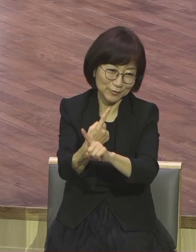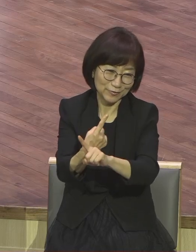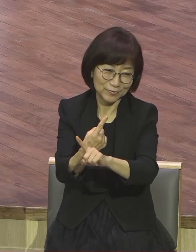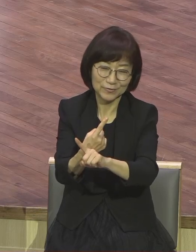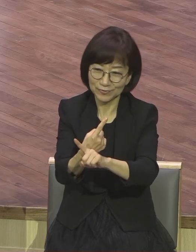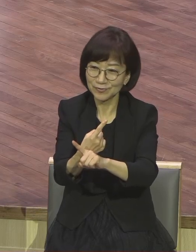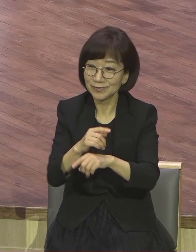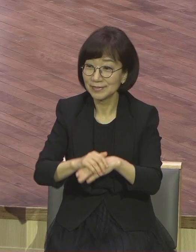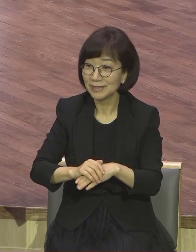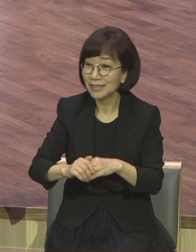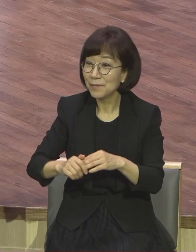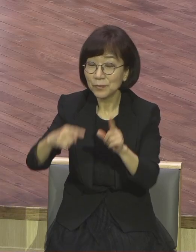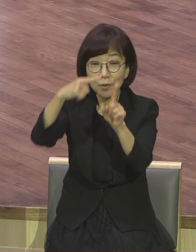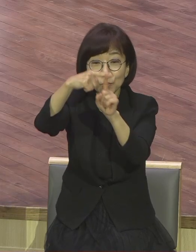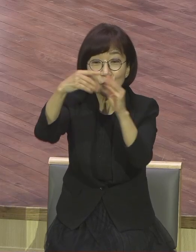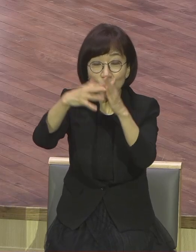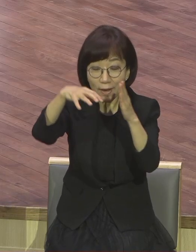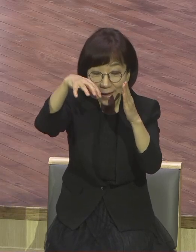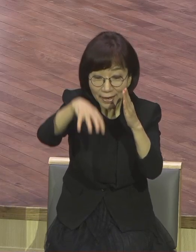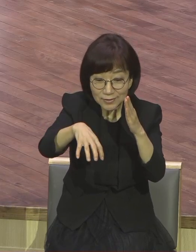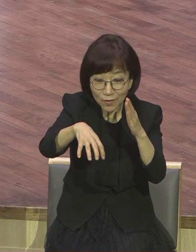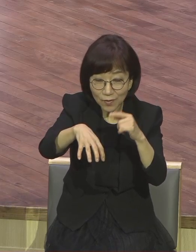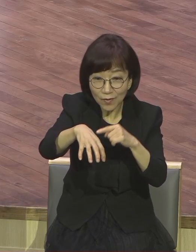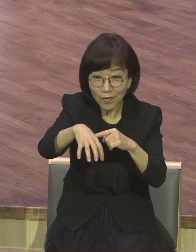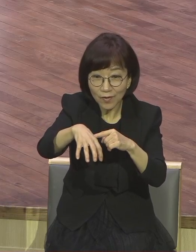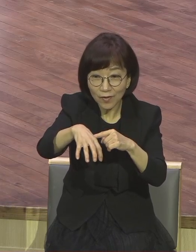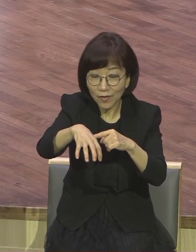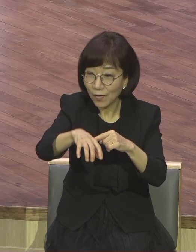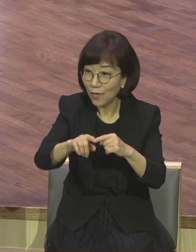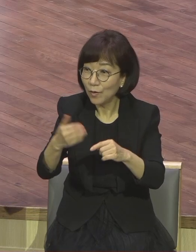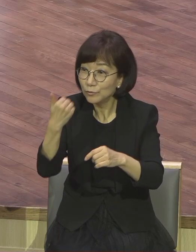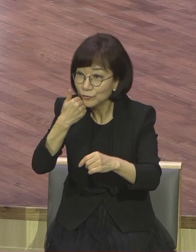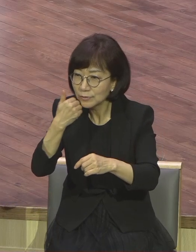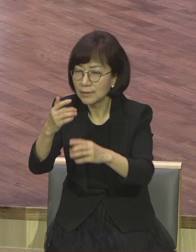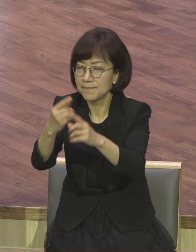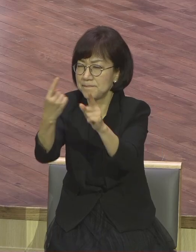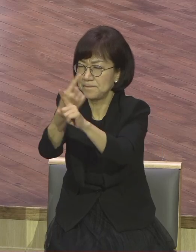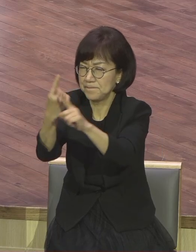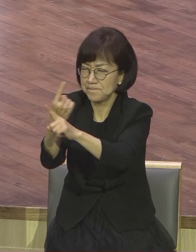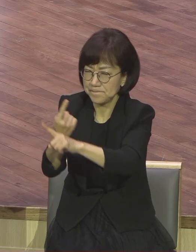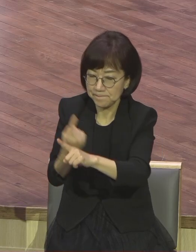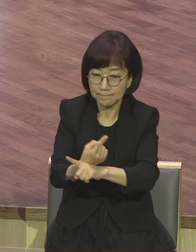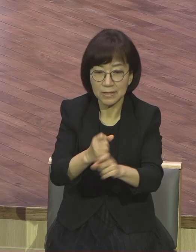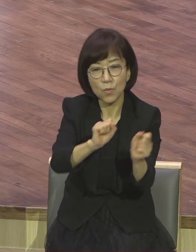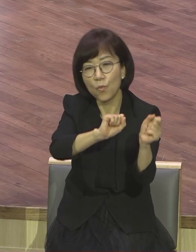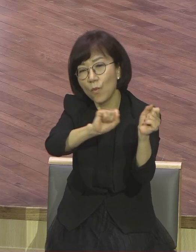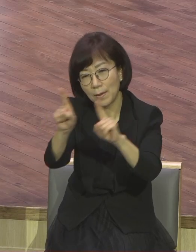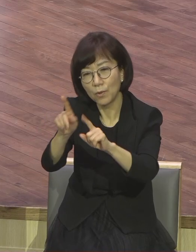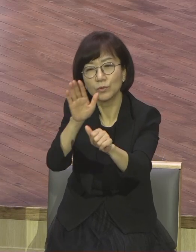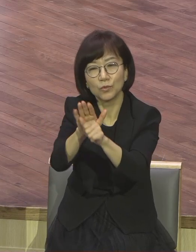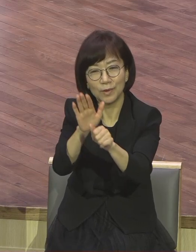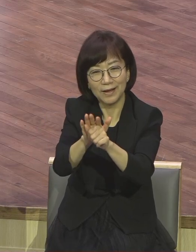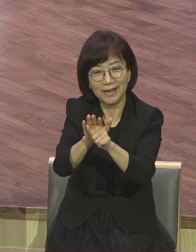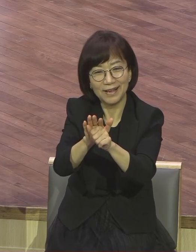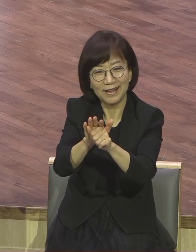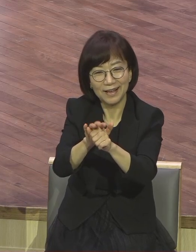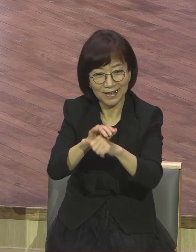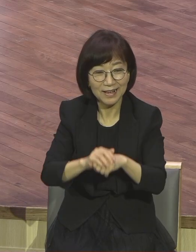사역은 결국 다른 사람을 모여 치유하고 회복시키는 하나님의 형상으로 회복시키는 세상에 일주일 동안